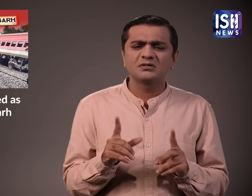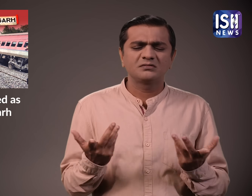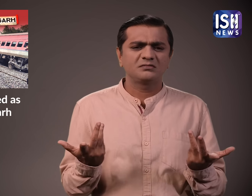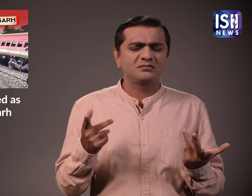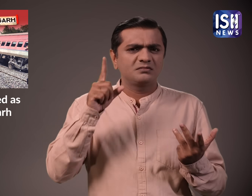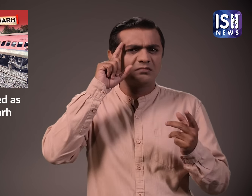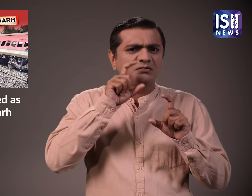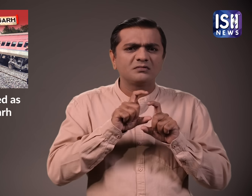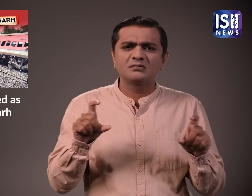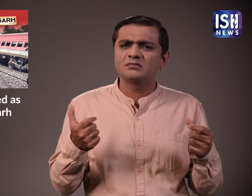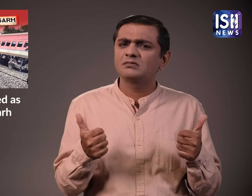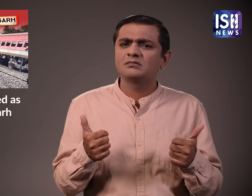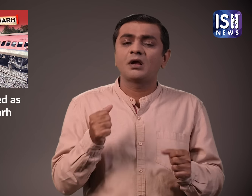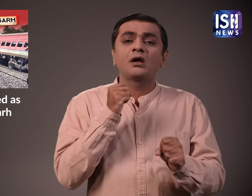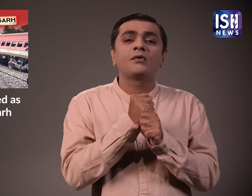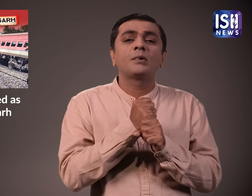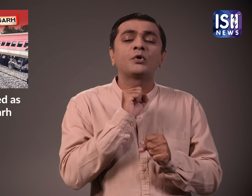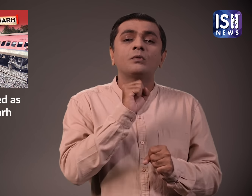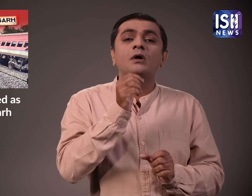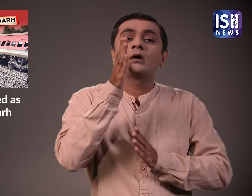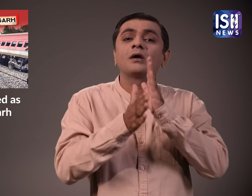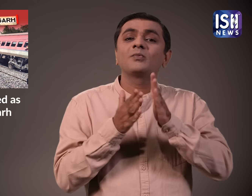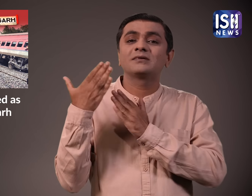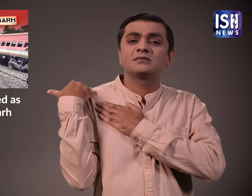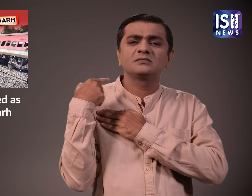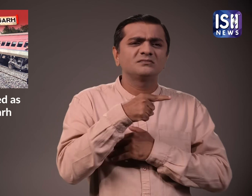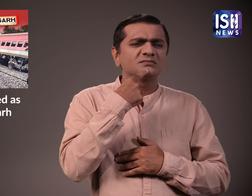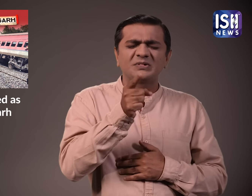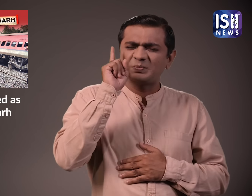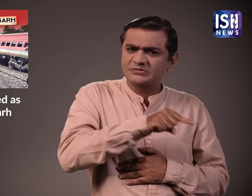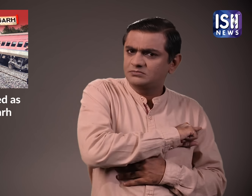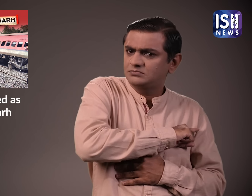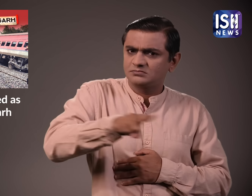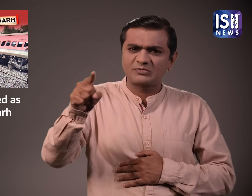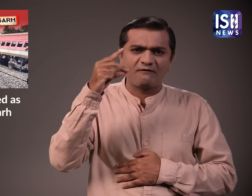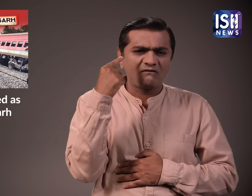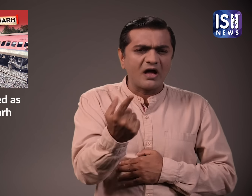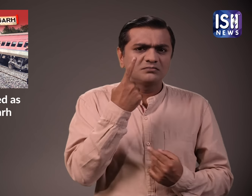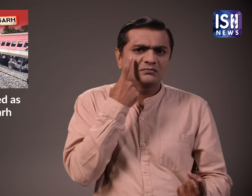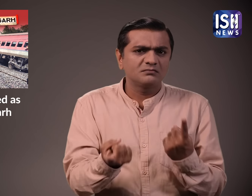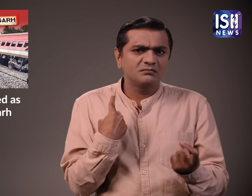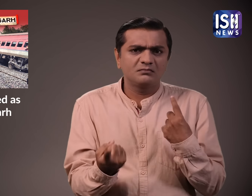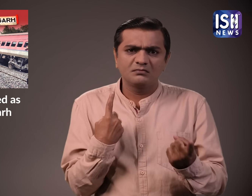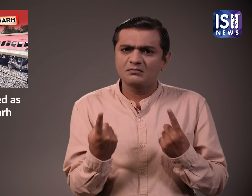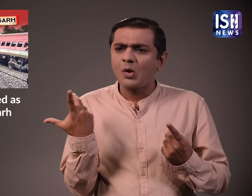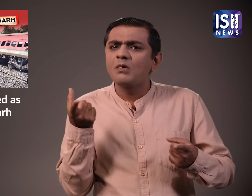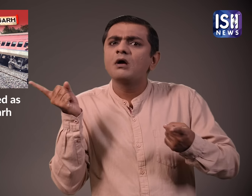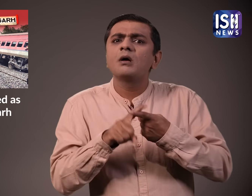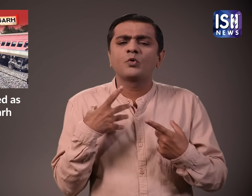अब ये साफ नहीं है कि क्या हुआ था रेल मंत्राले के अधिकारियों ने कहा कि तदकाल जाच की जाएगी क्योंकि वे कारण